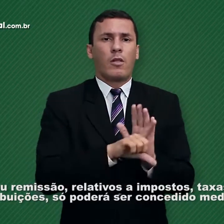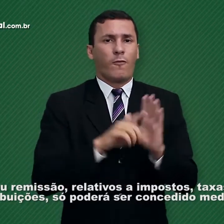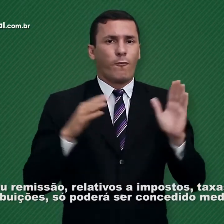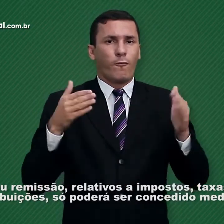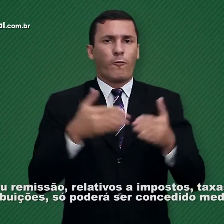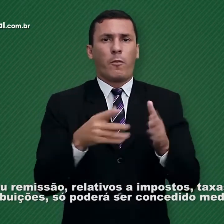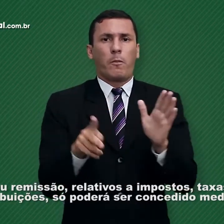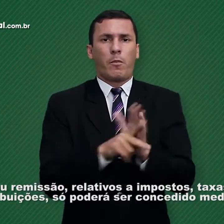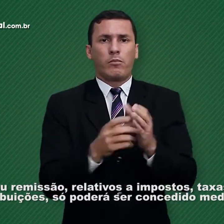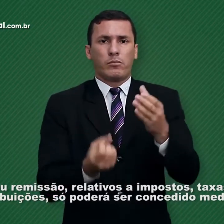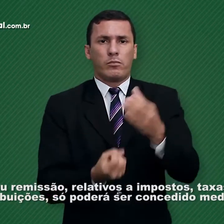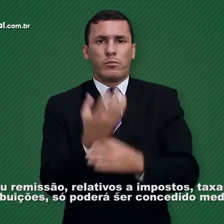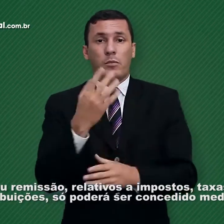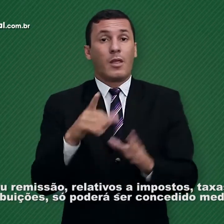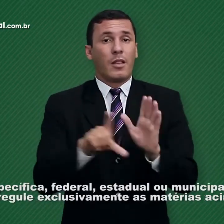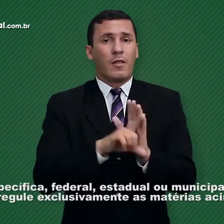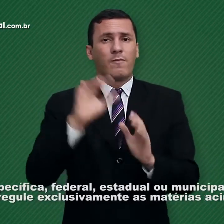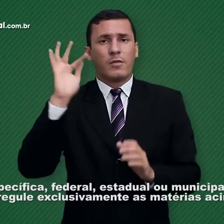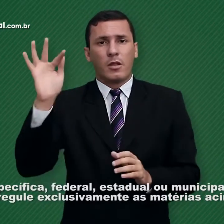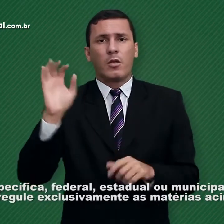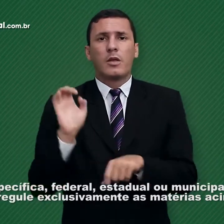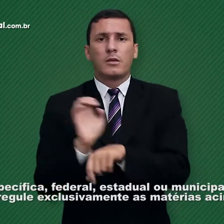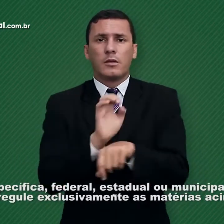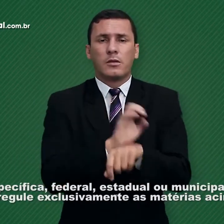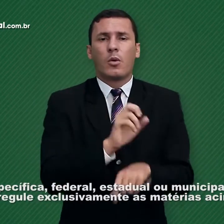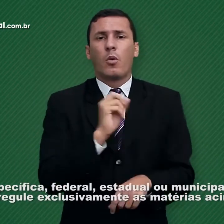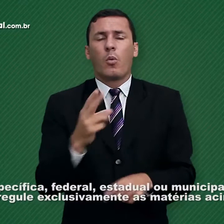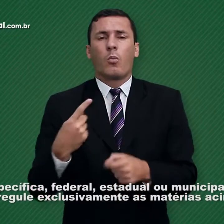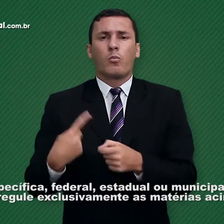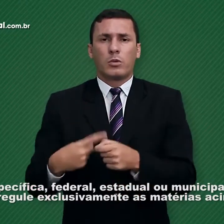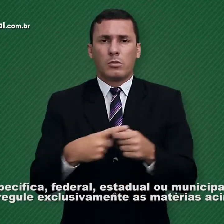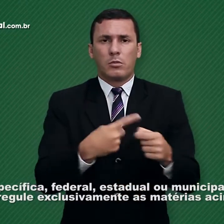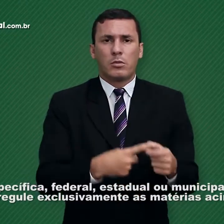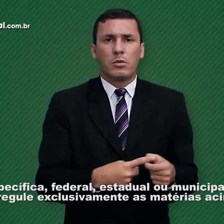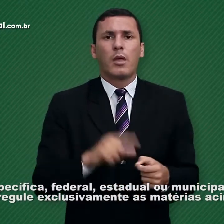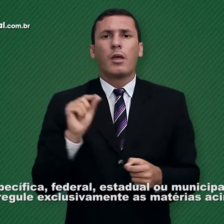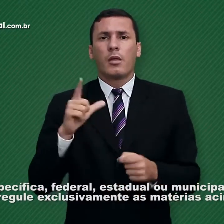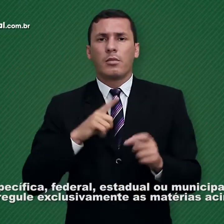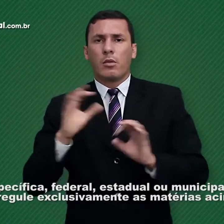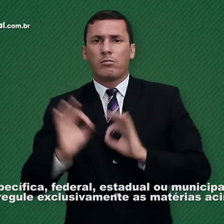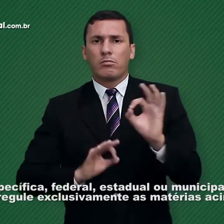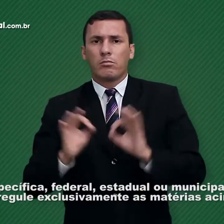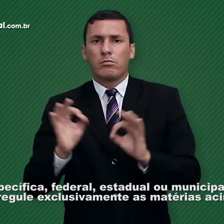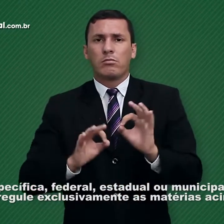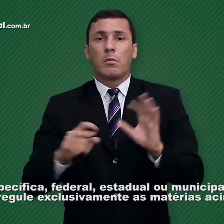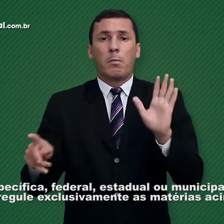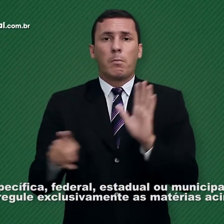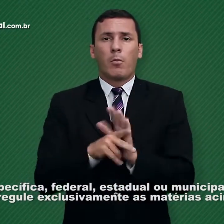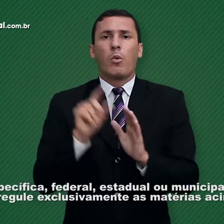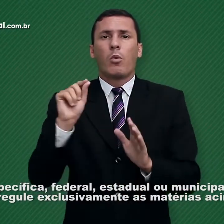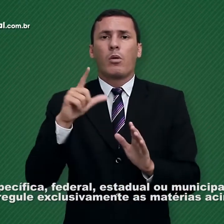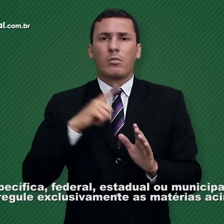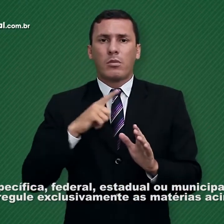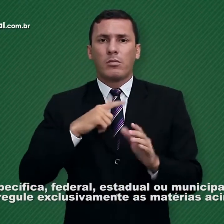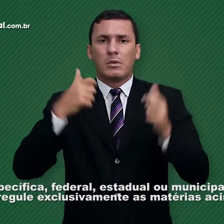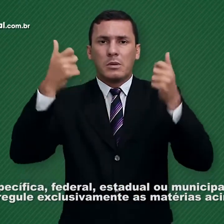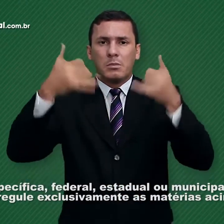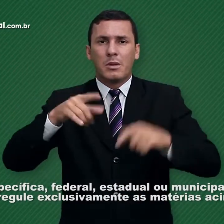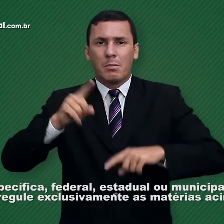ser concedido mediante lei específica, federal, estadual ou municipal, que regule exclusivamente